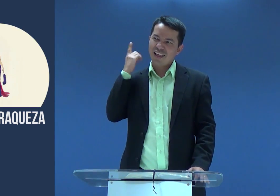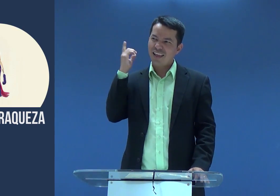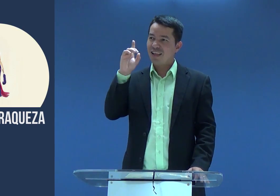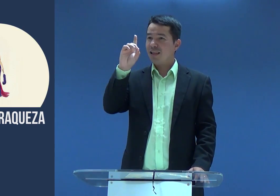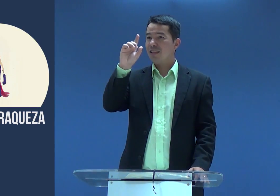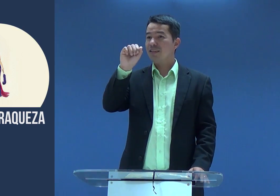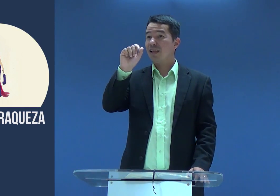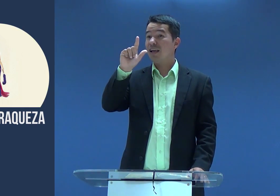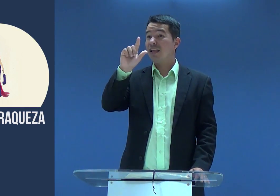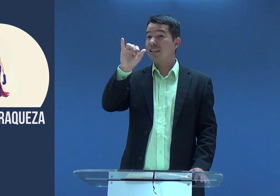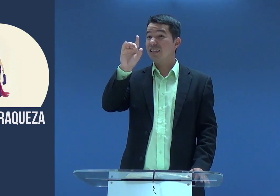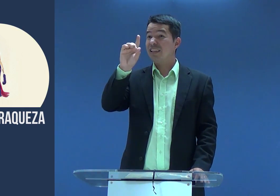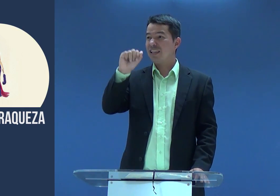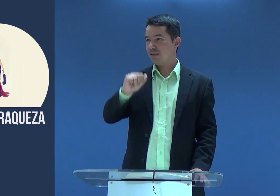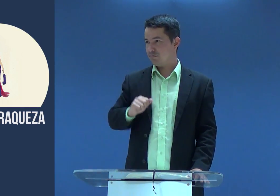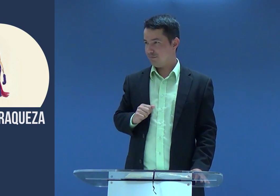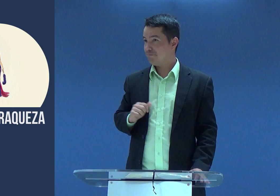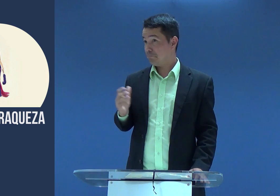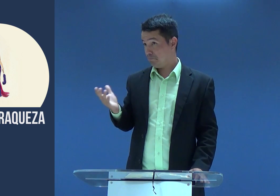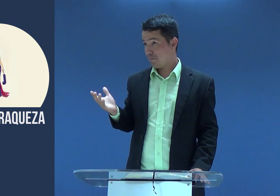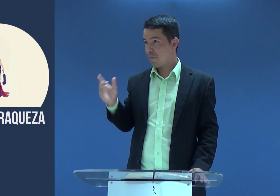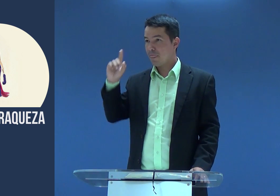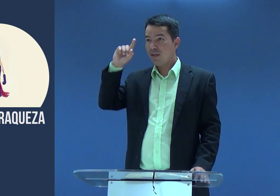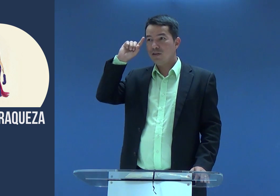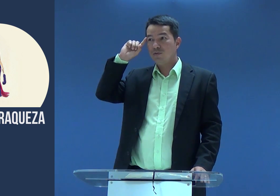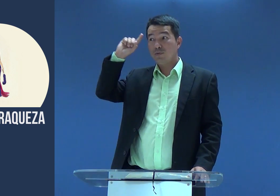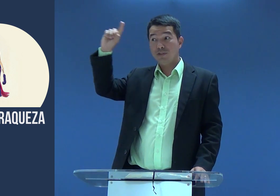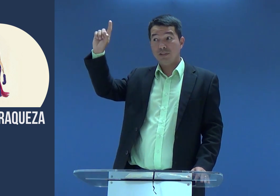Sabe a Dalila? Essa era a esposa de sanção.